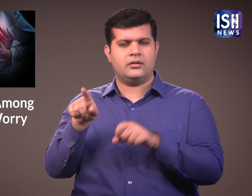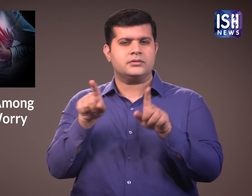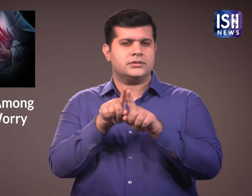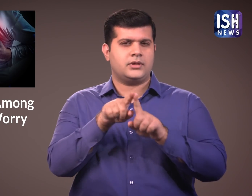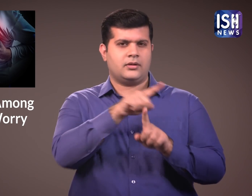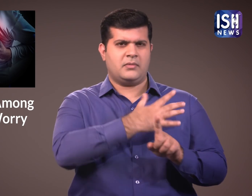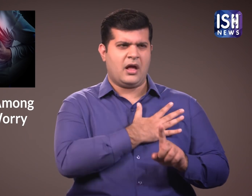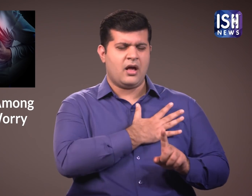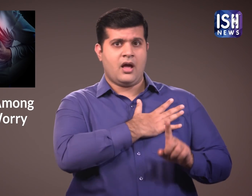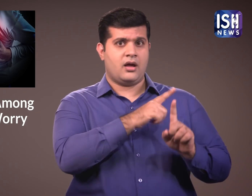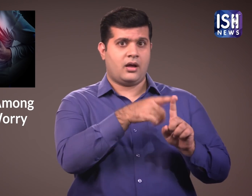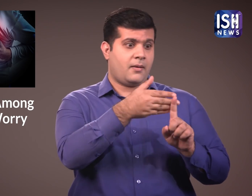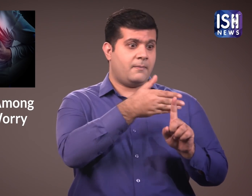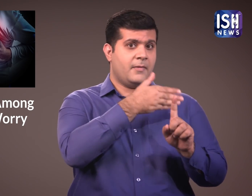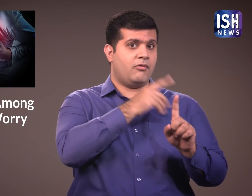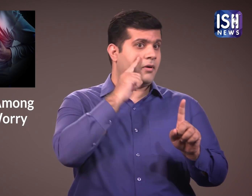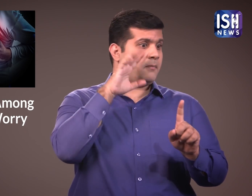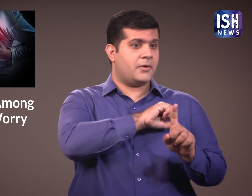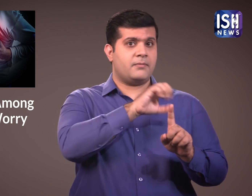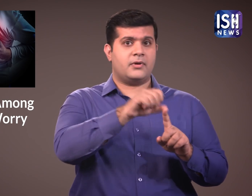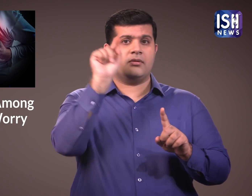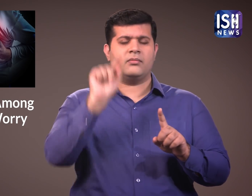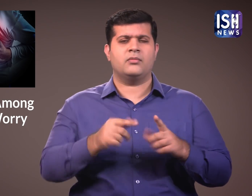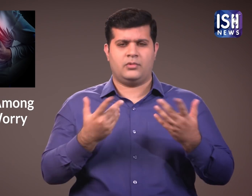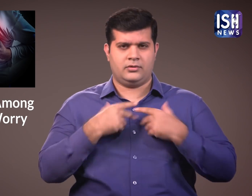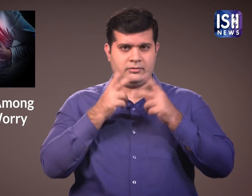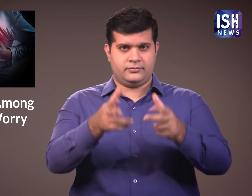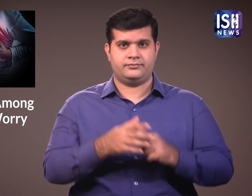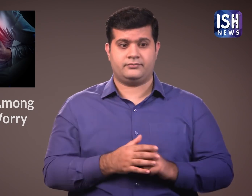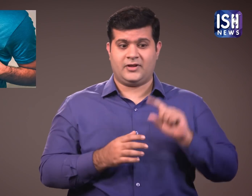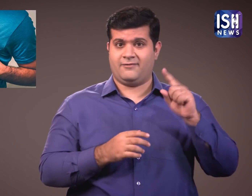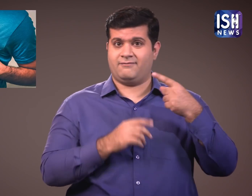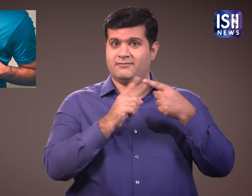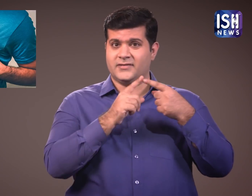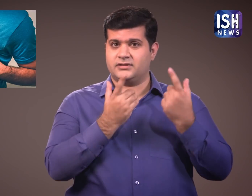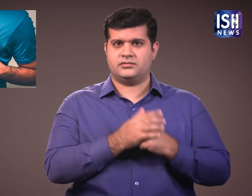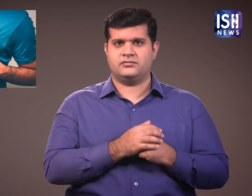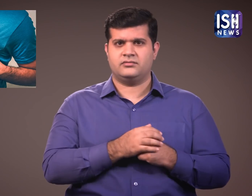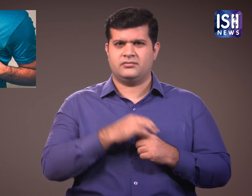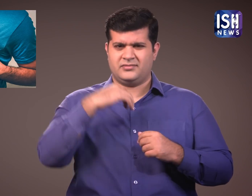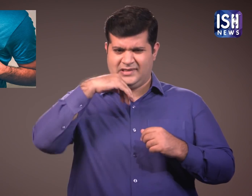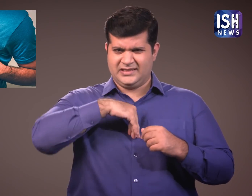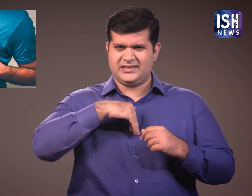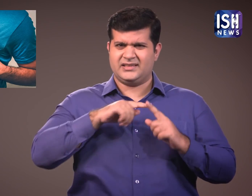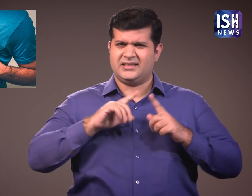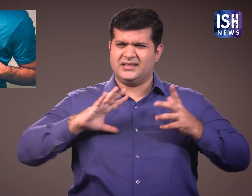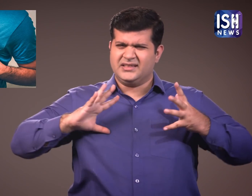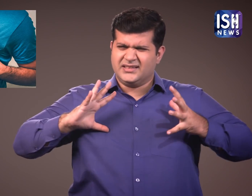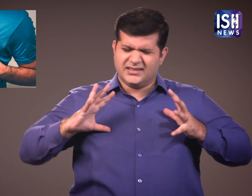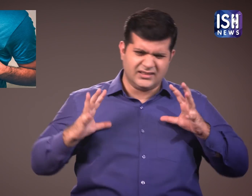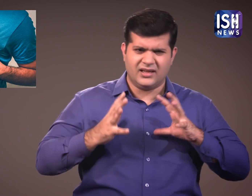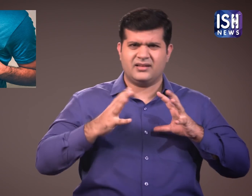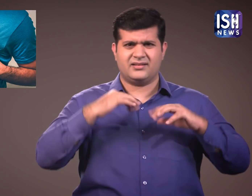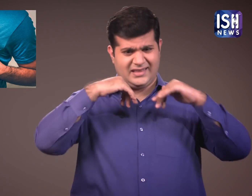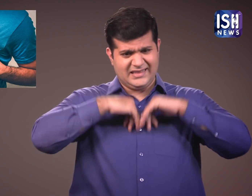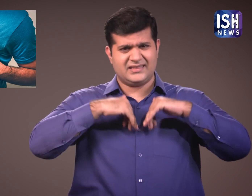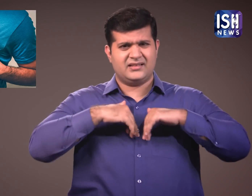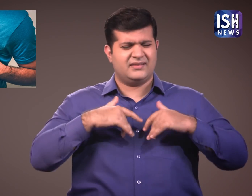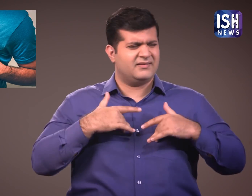अब मैं आपको बताता हूँ कि किसी व्यक्ति को दिल का दौरा पढ़ रहा है, तो क्या लक्षन है? सीने में जकडन, दर्द और